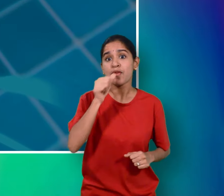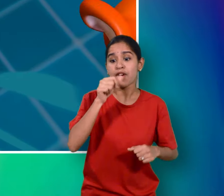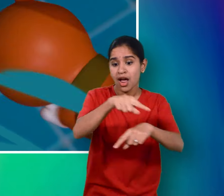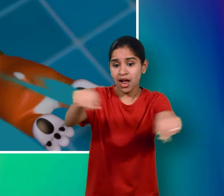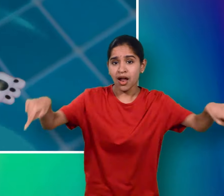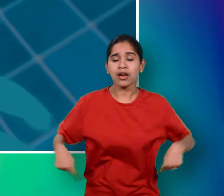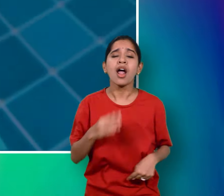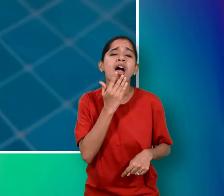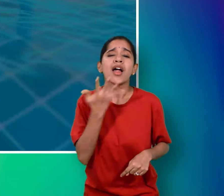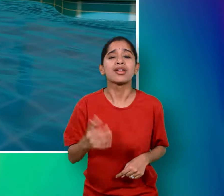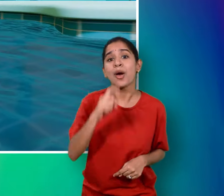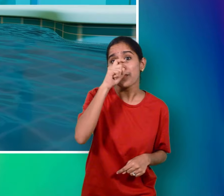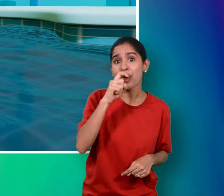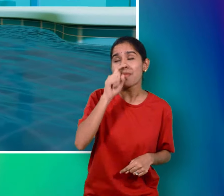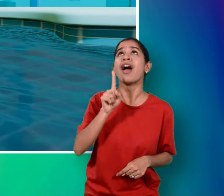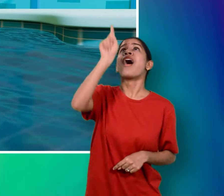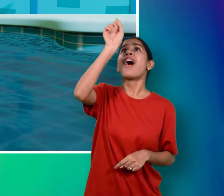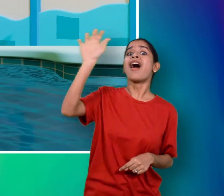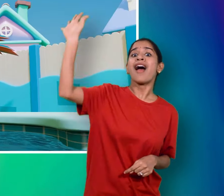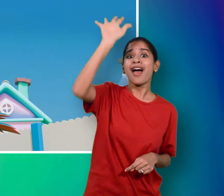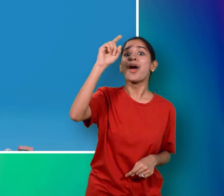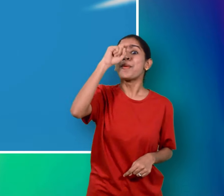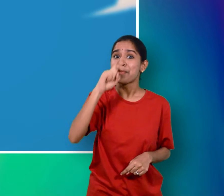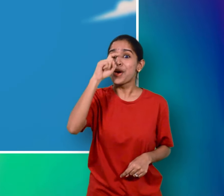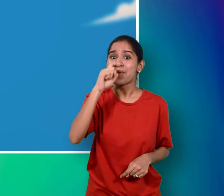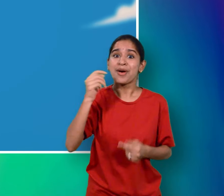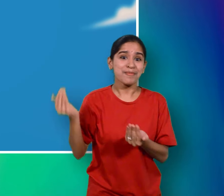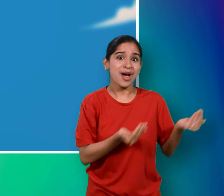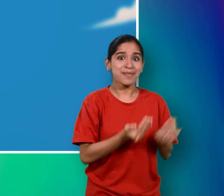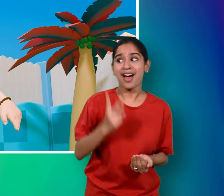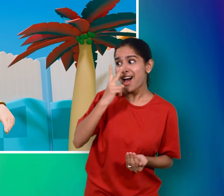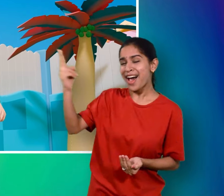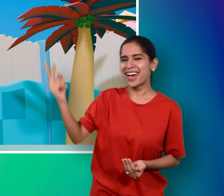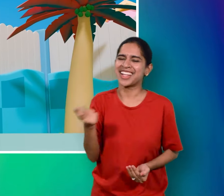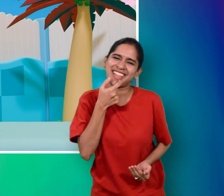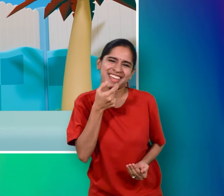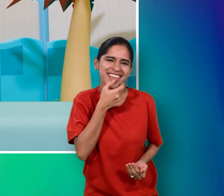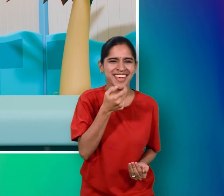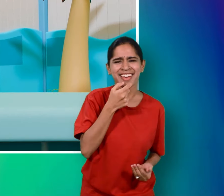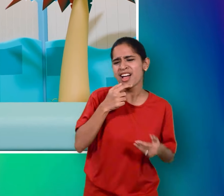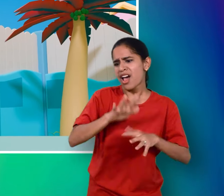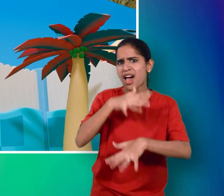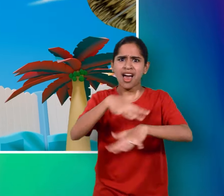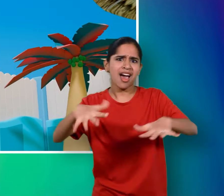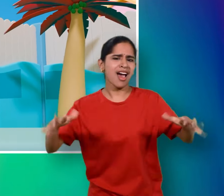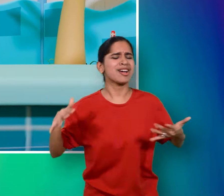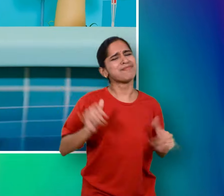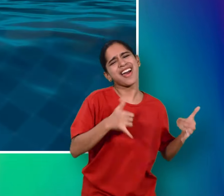स्विमिंग पूल है इला निला आस्मान भी उपर निला बेबी देखो हस्ता है पानी में मस्ती